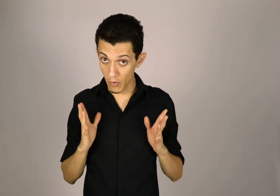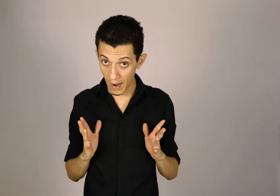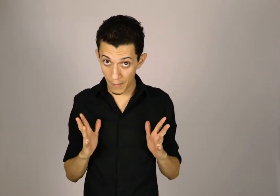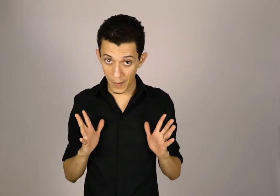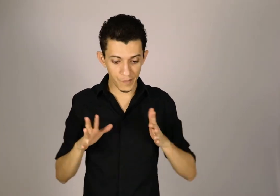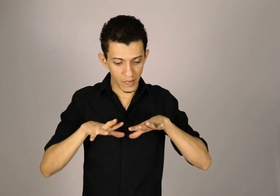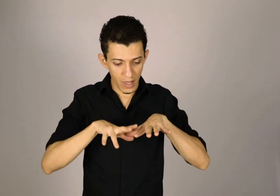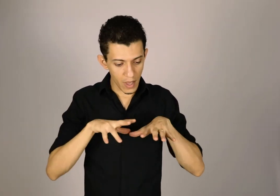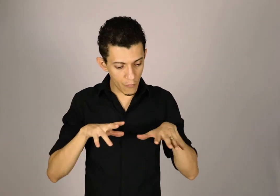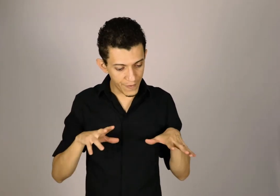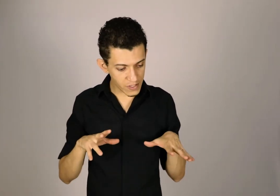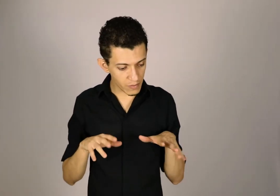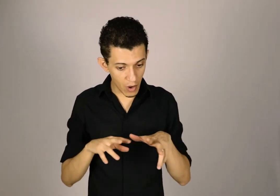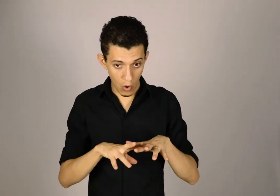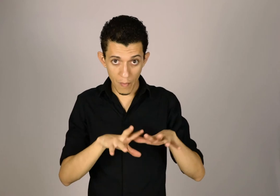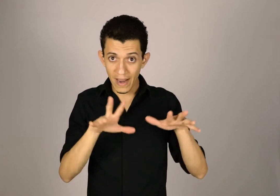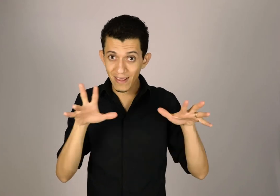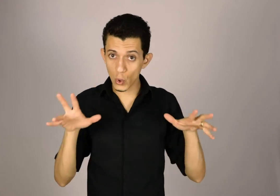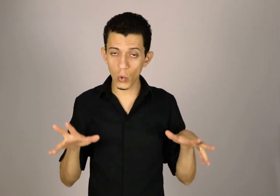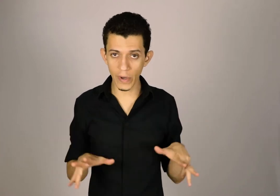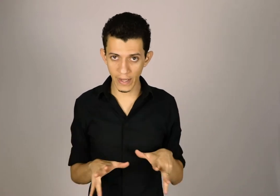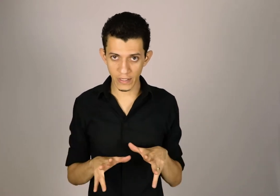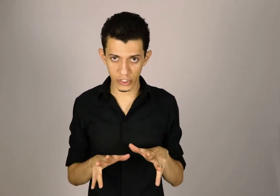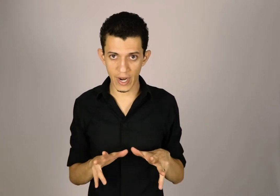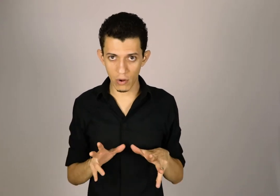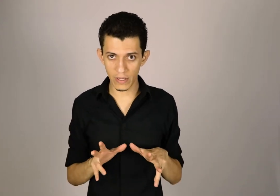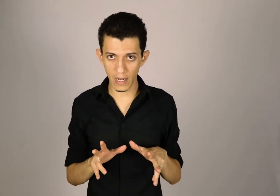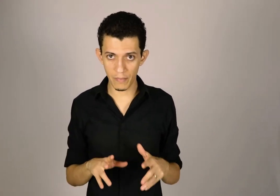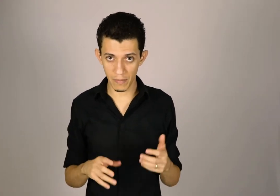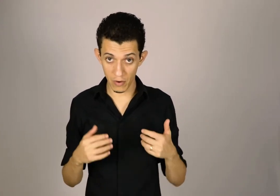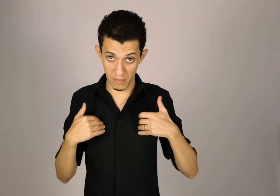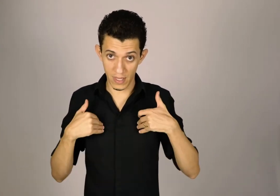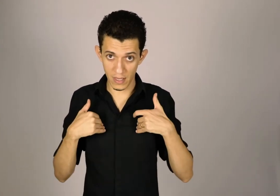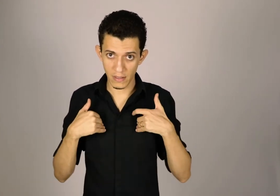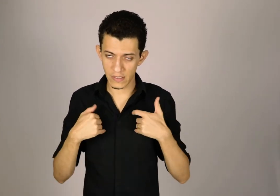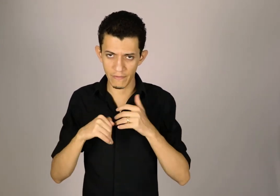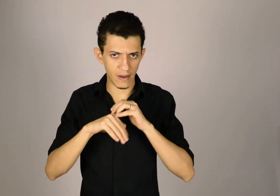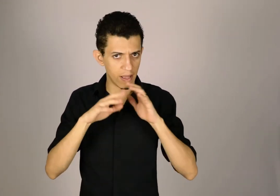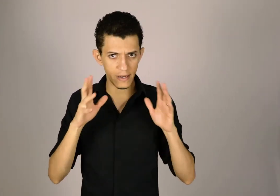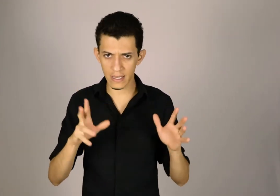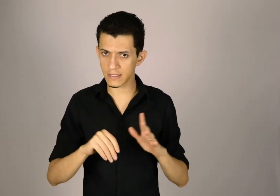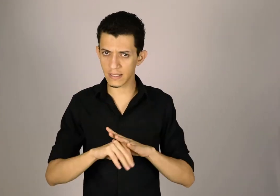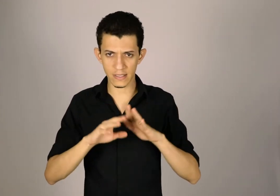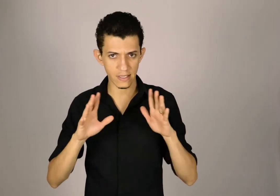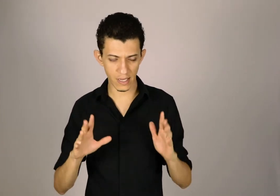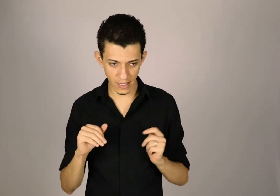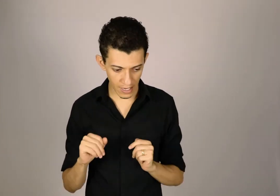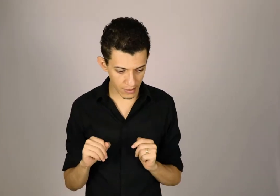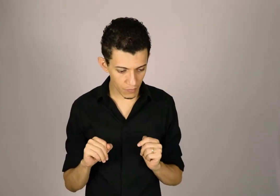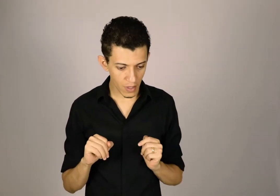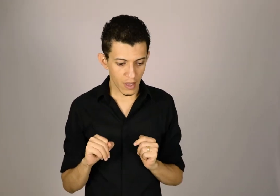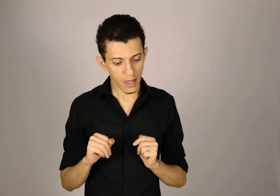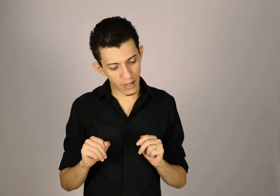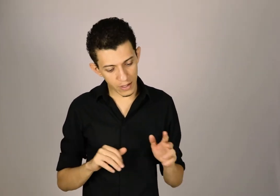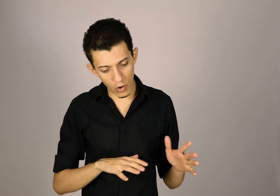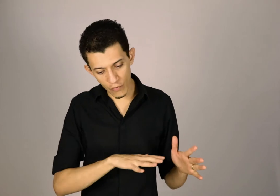mapa, eu fiz uma leitura geral dele, primeiro minha, sem falar nada, sem sinalizar nada. Então, eu vou